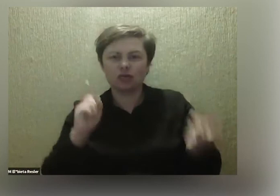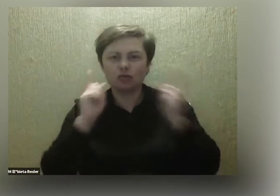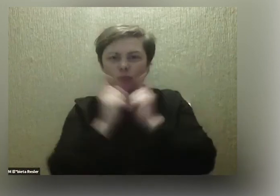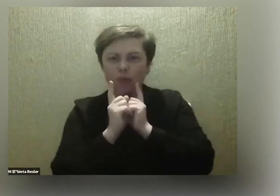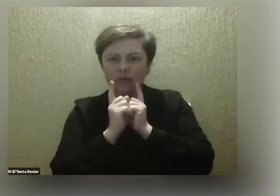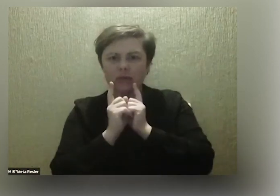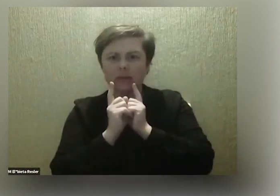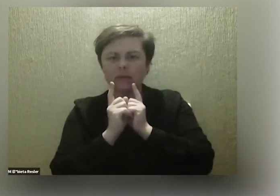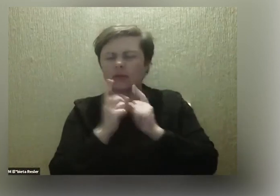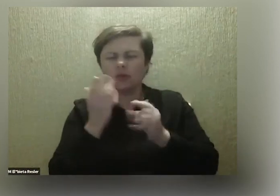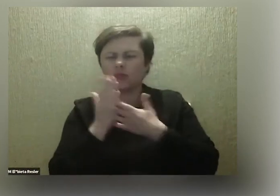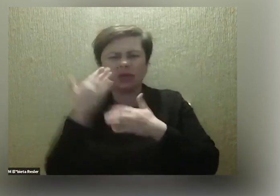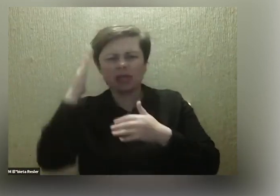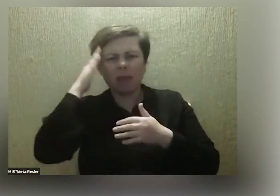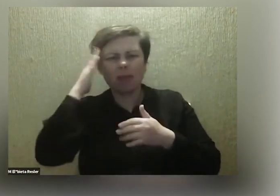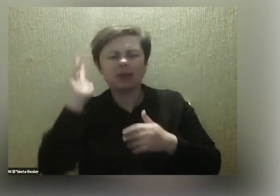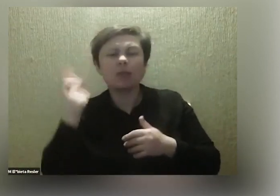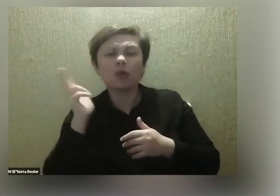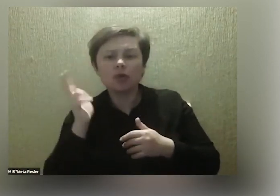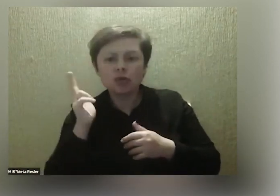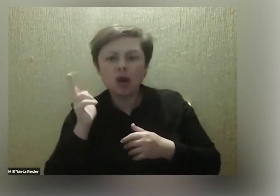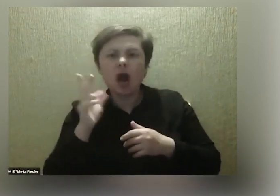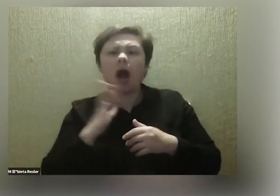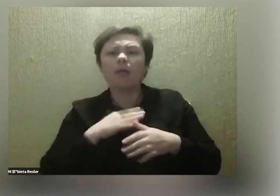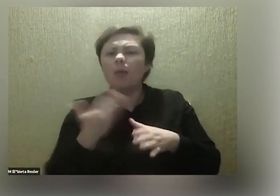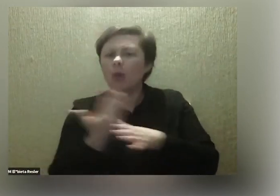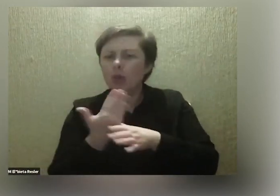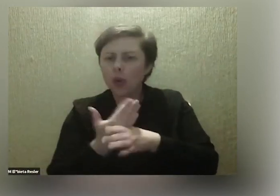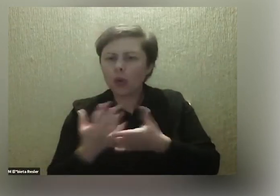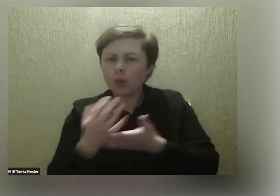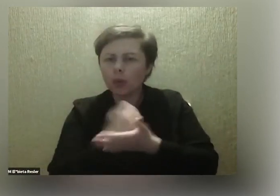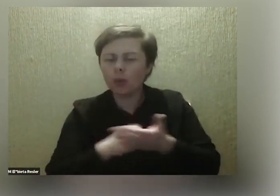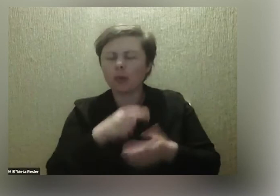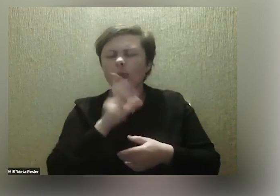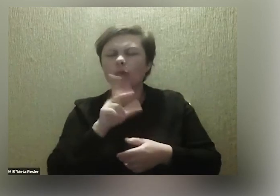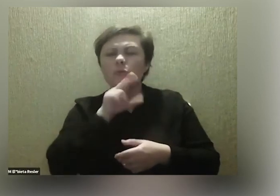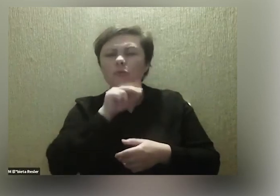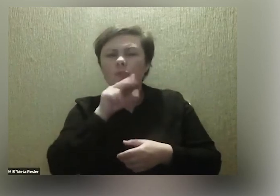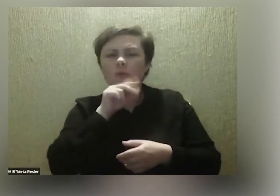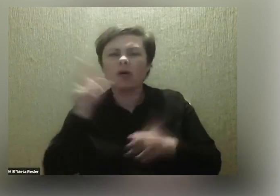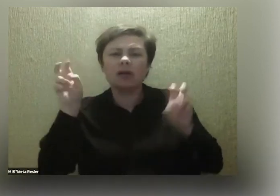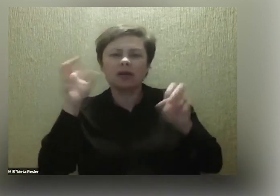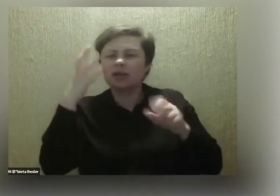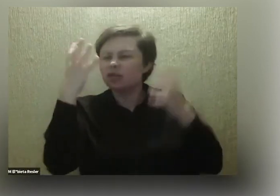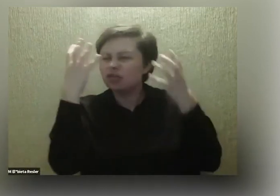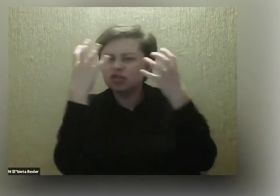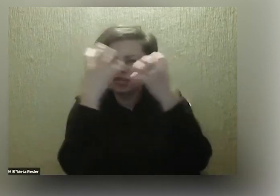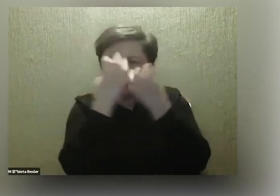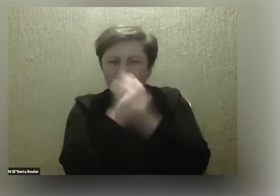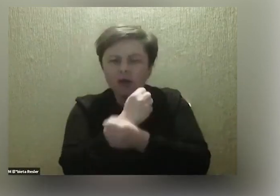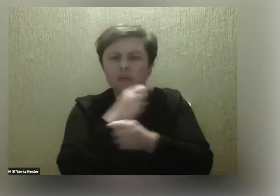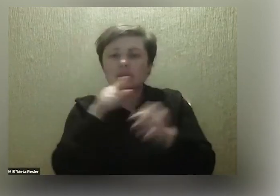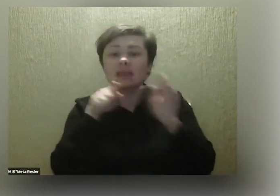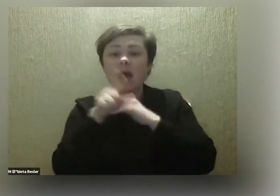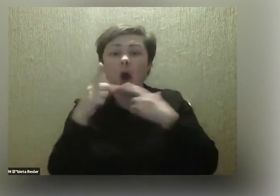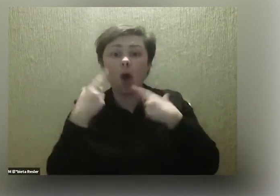Nie pamiętam już kto, ale w dokumentacji wspomniał o tym, że ciemność była takim stanem dla uczestników,